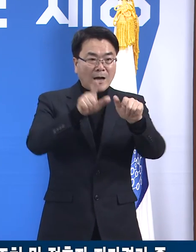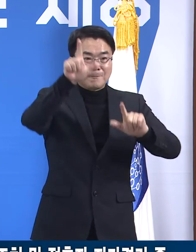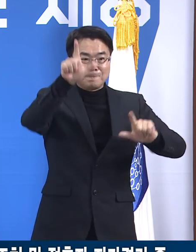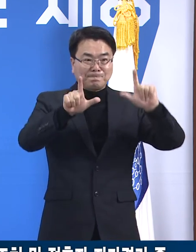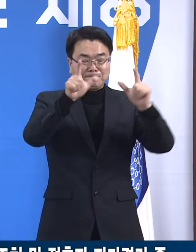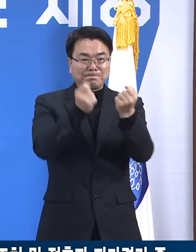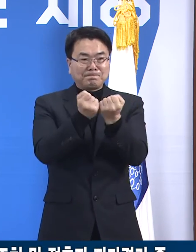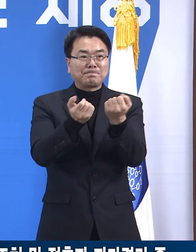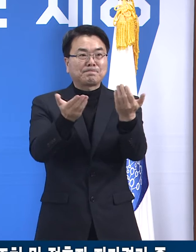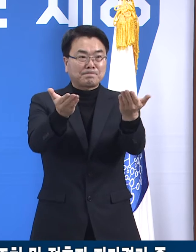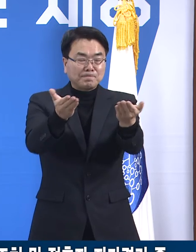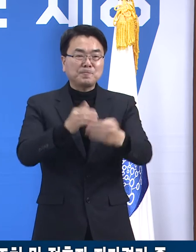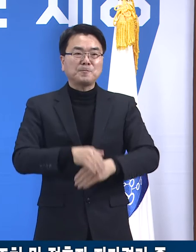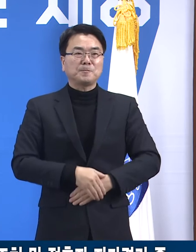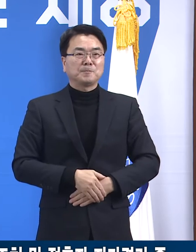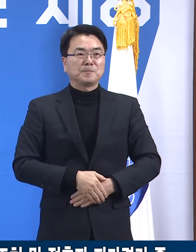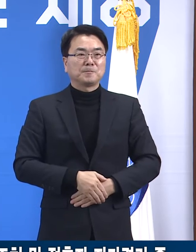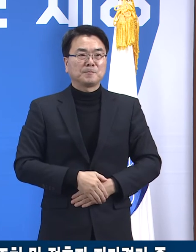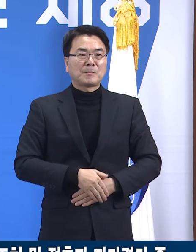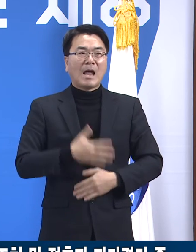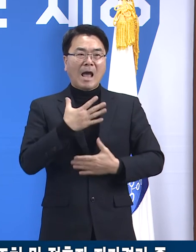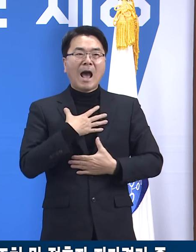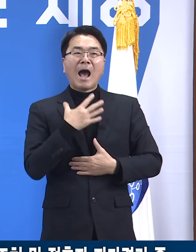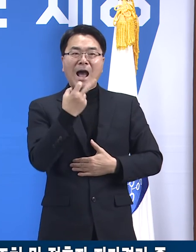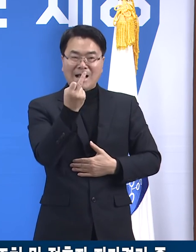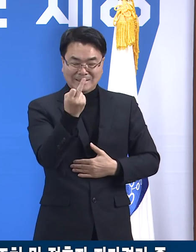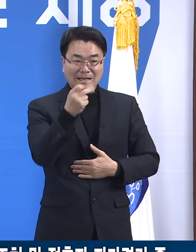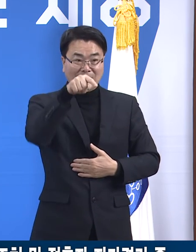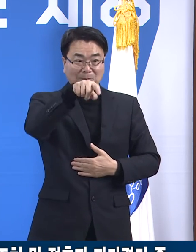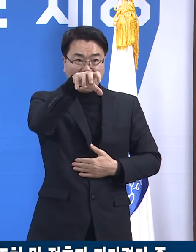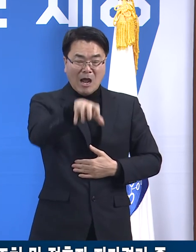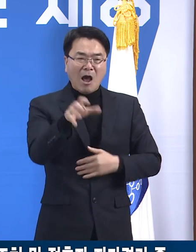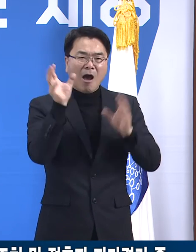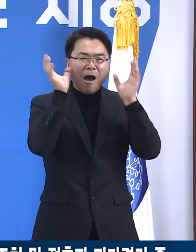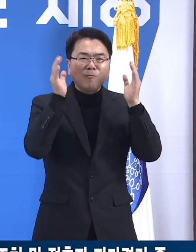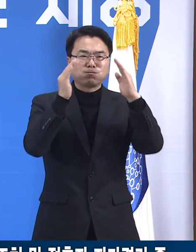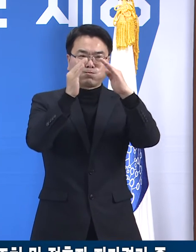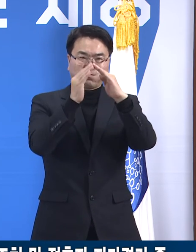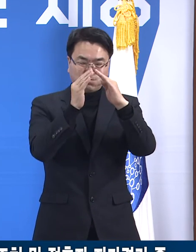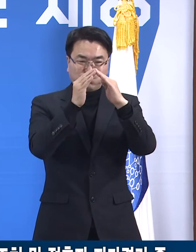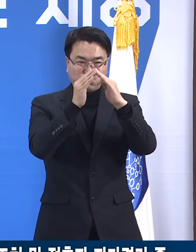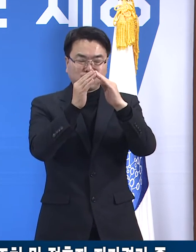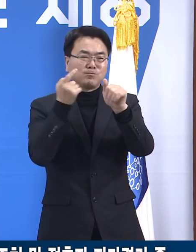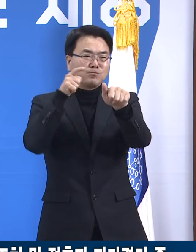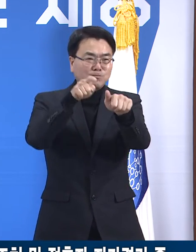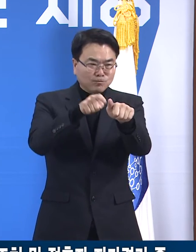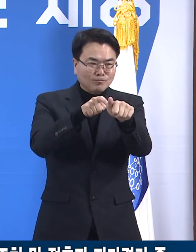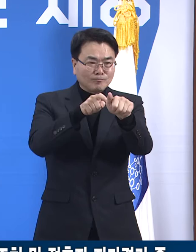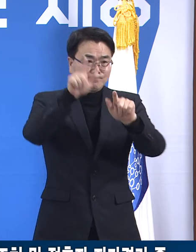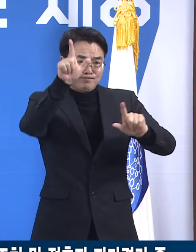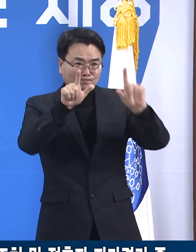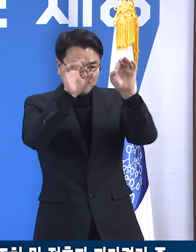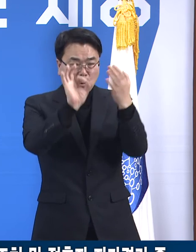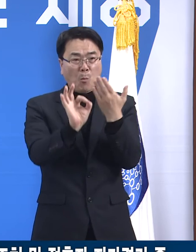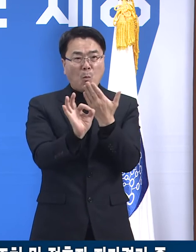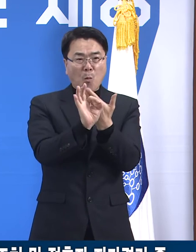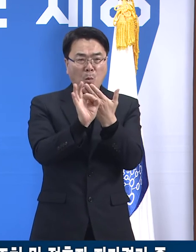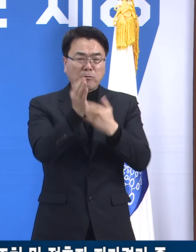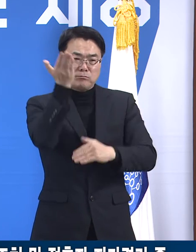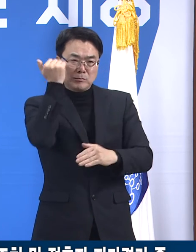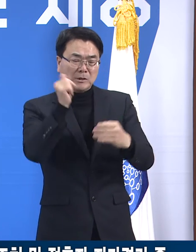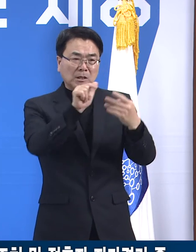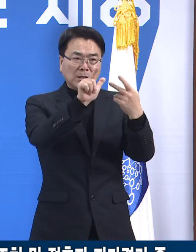말씀드리겠습니다. 먼저 안산시 소재의 어린이집 관련 확진 상황입니다. 지난